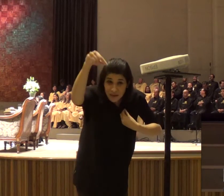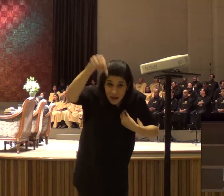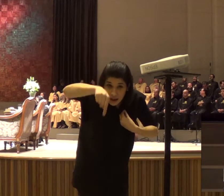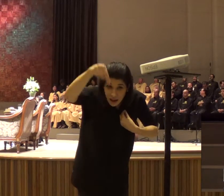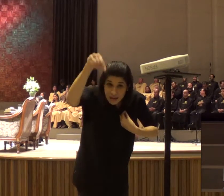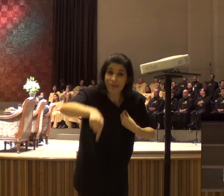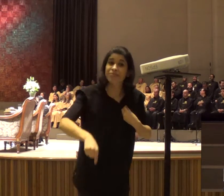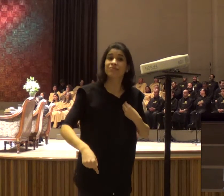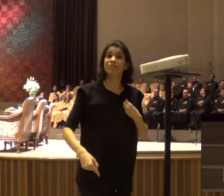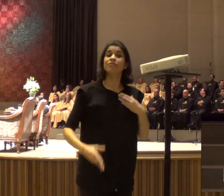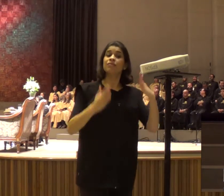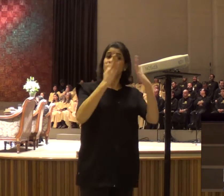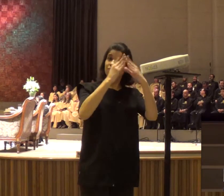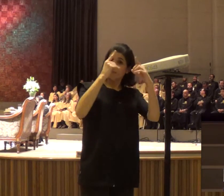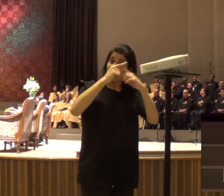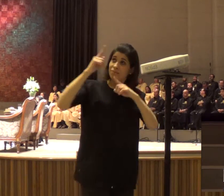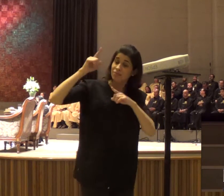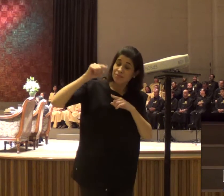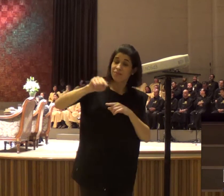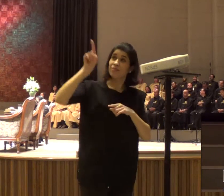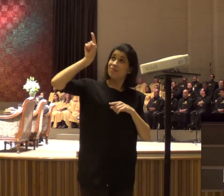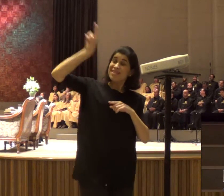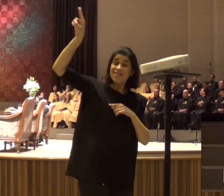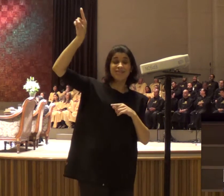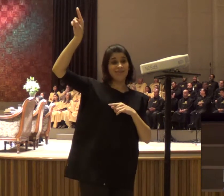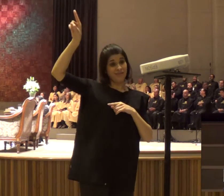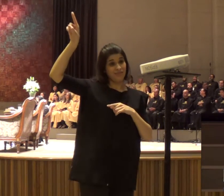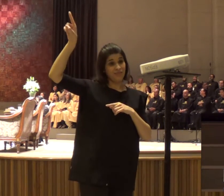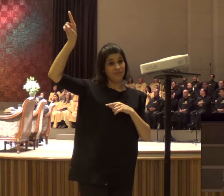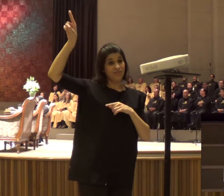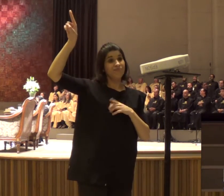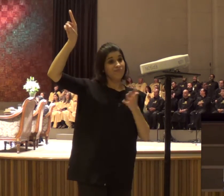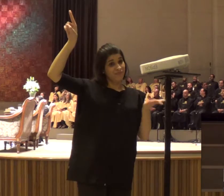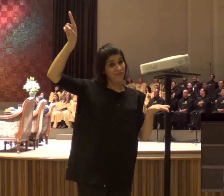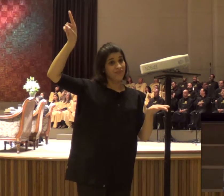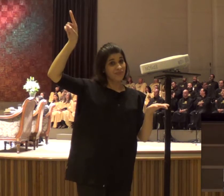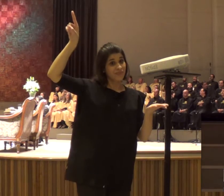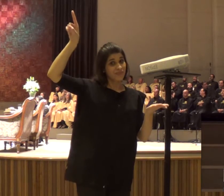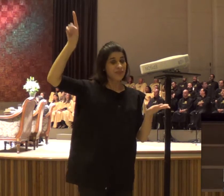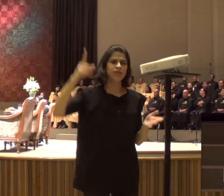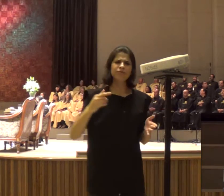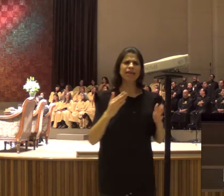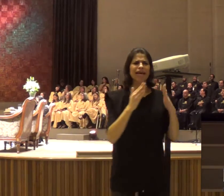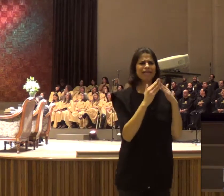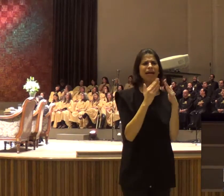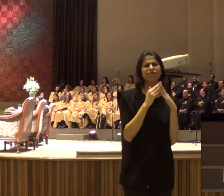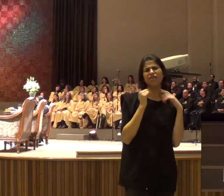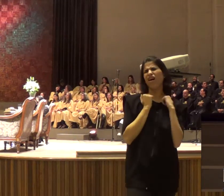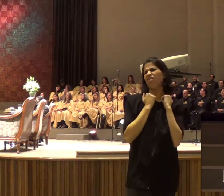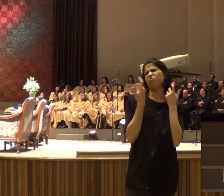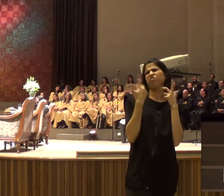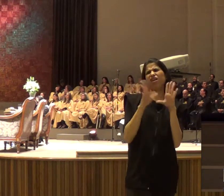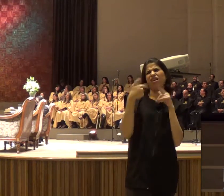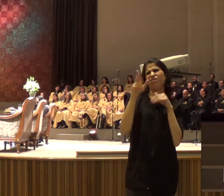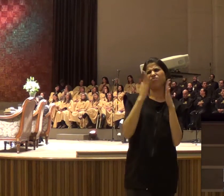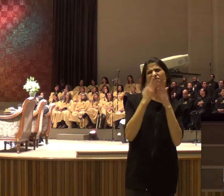não é verdade? E de repente a gente sai, diz, o aconteceu? Eu não sei, mas a minha alma está revigorada,